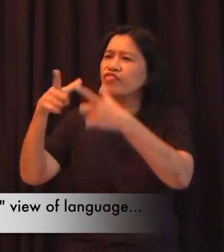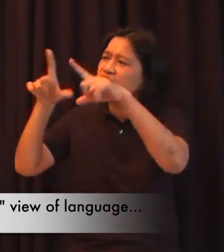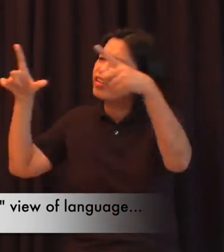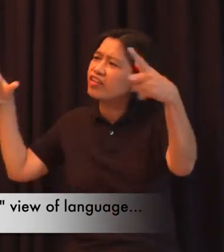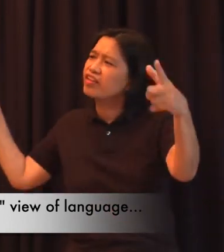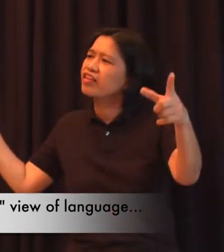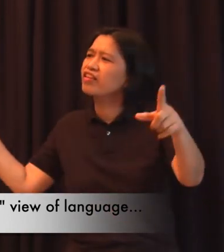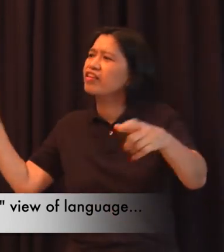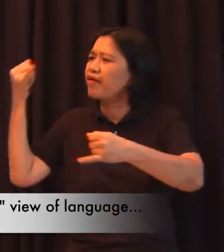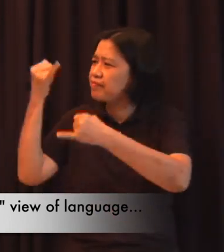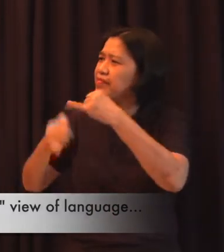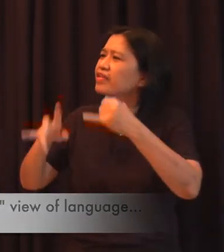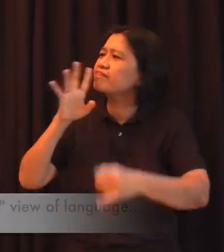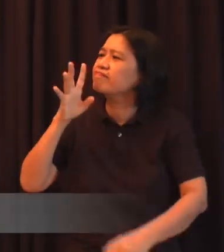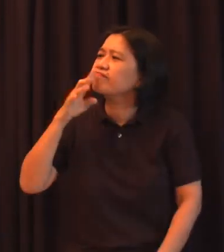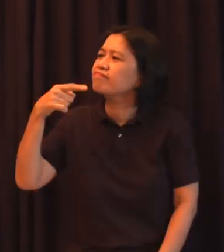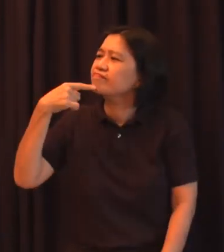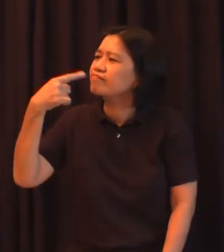masasabi mo itong pulgar